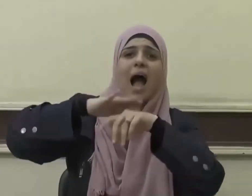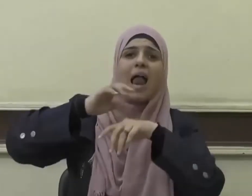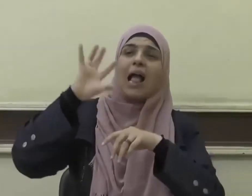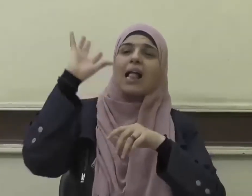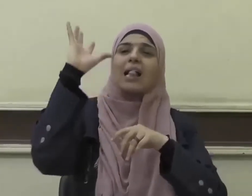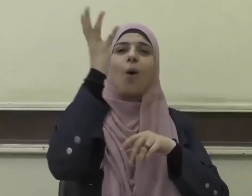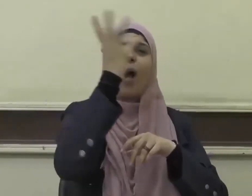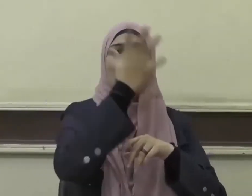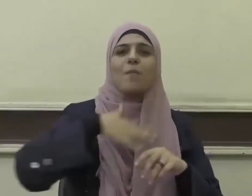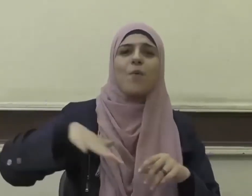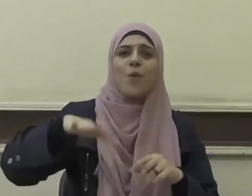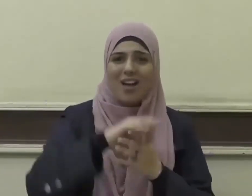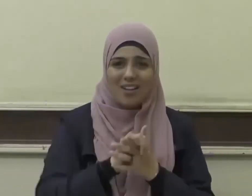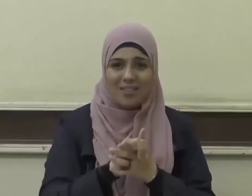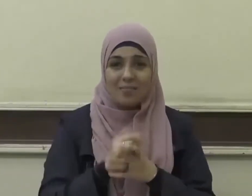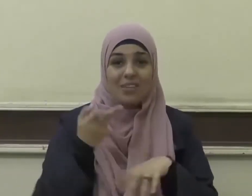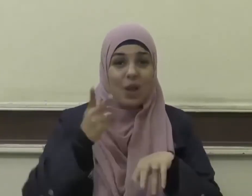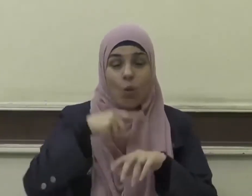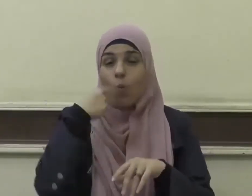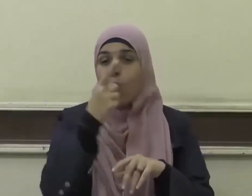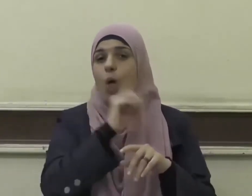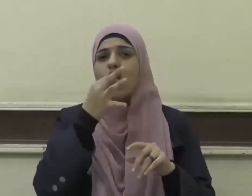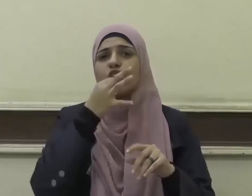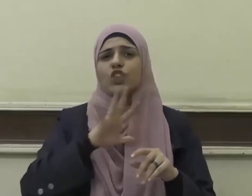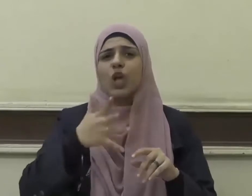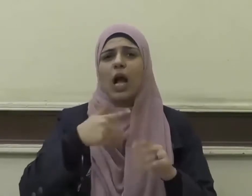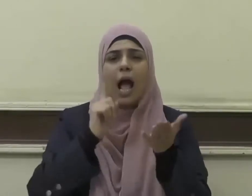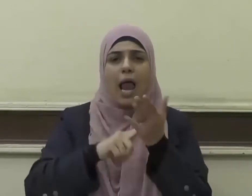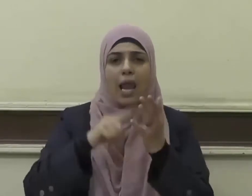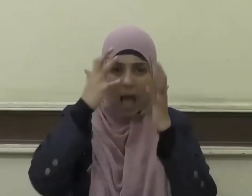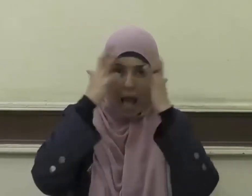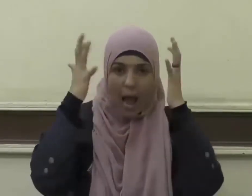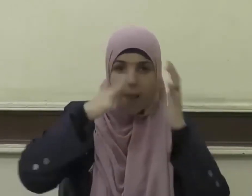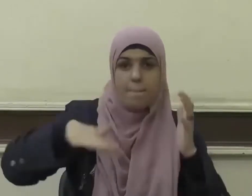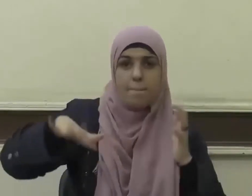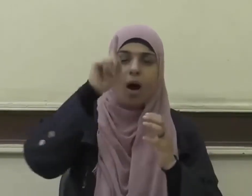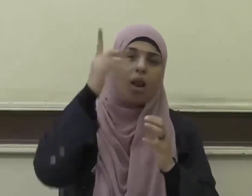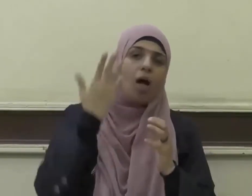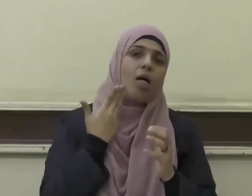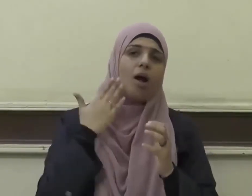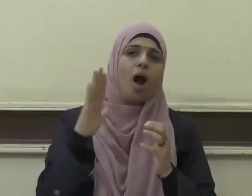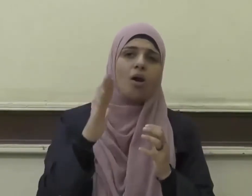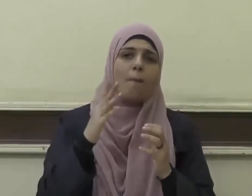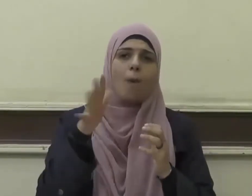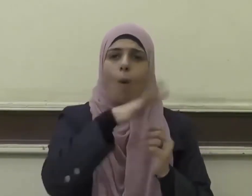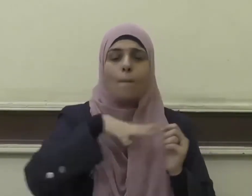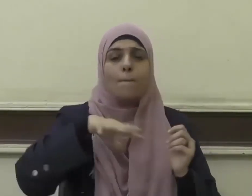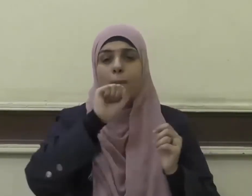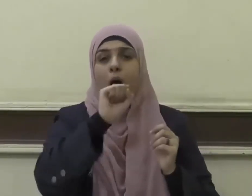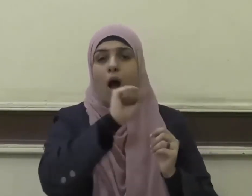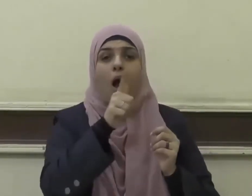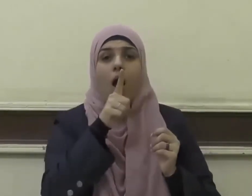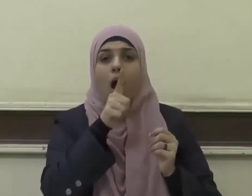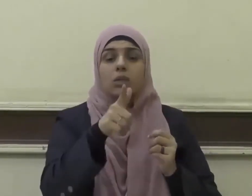ولا شك أن أهل العلم الذين كرمهم الله عز وجل وأعلى من شأنهم